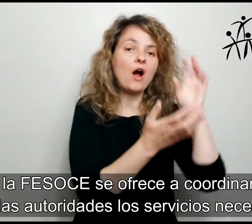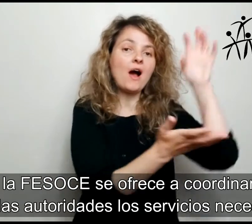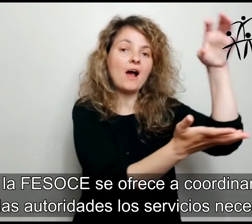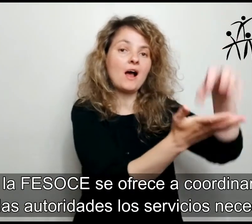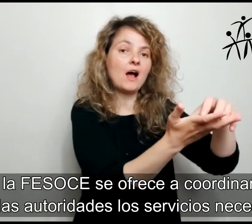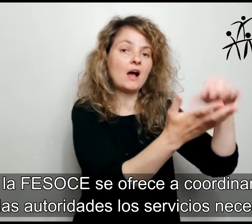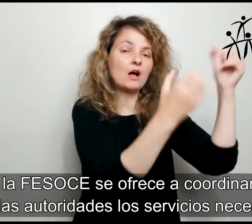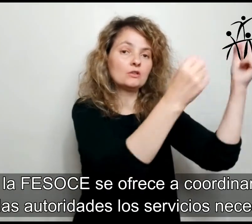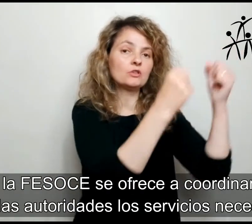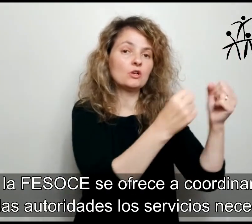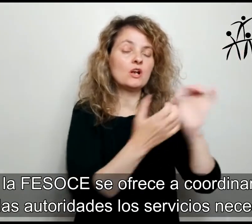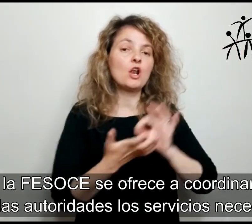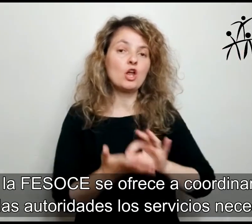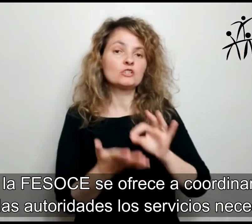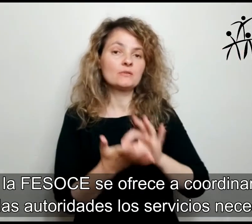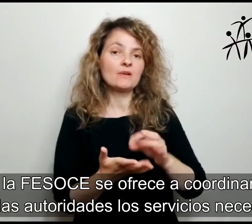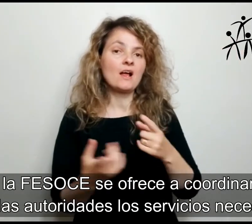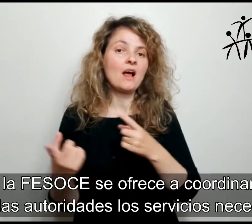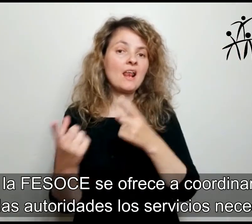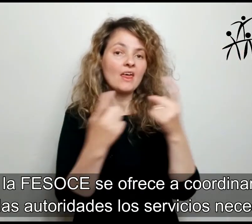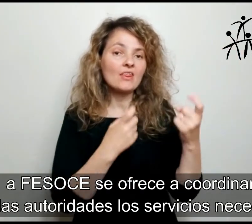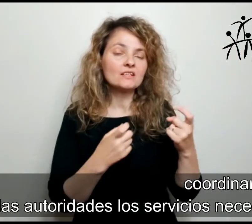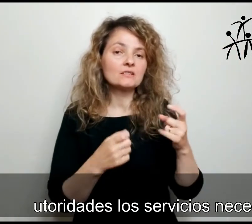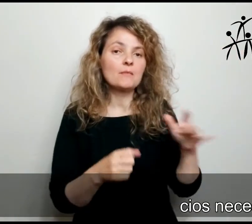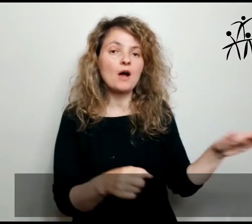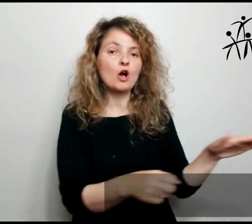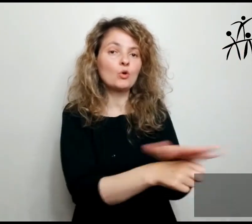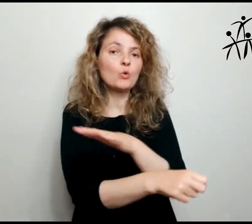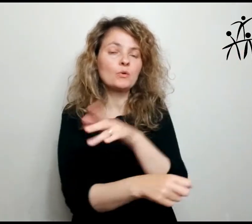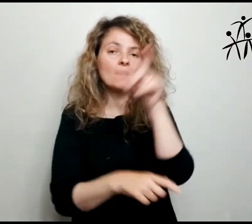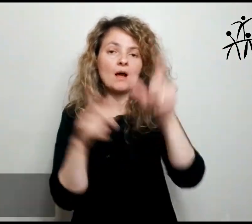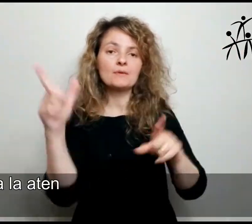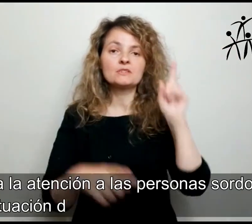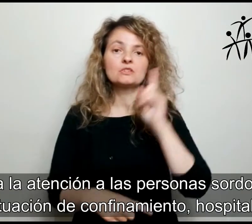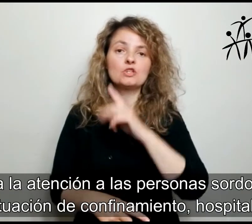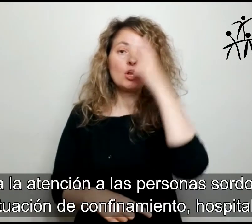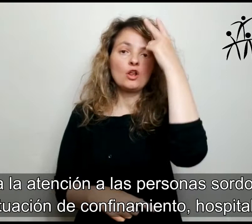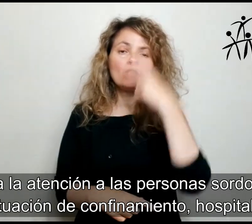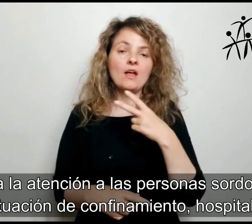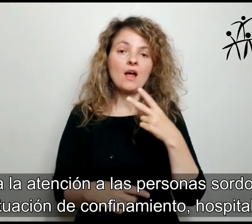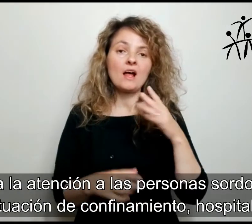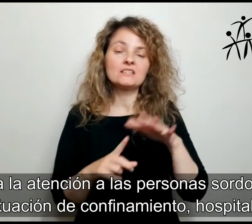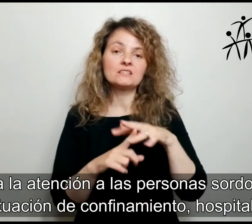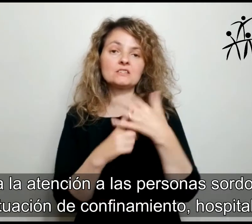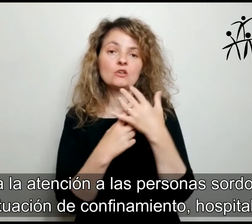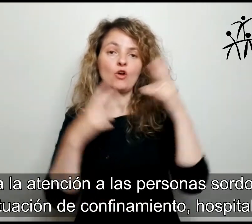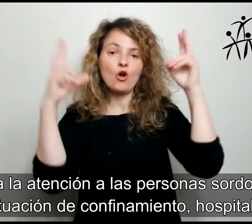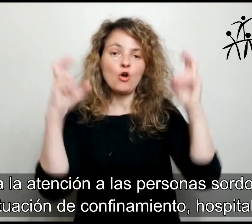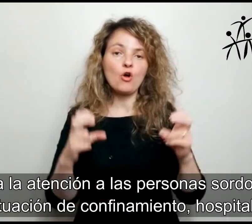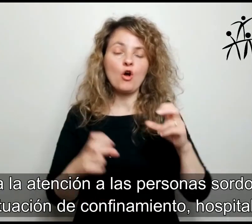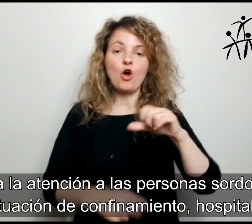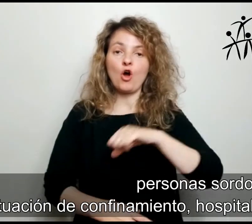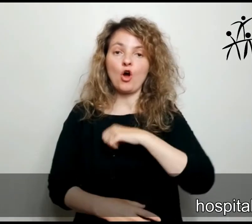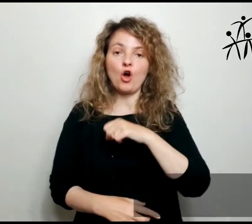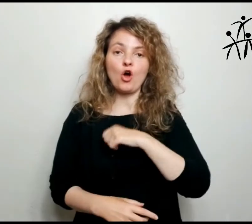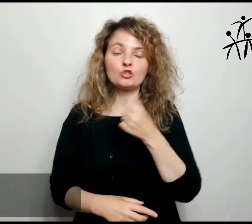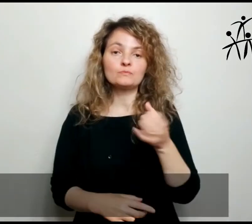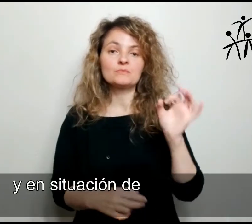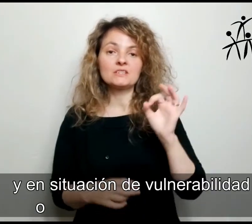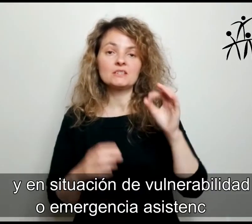servicios necesarios para la atención a las personas sordociegas en situación de confinamiento, hospitalización y en